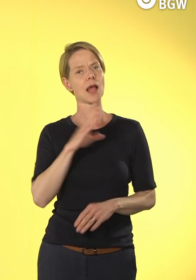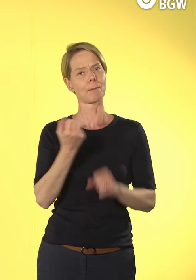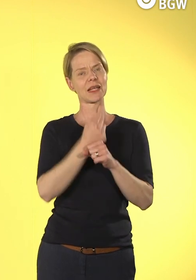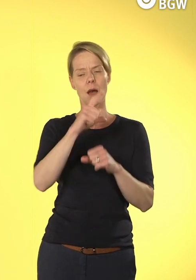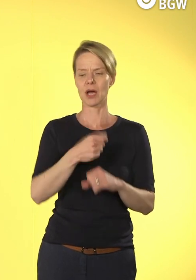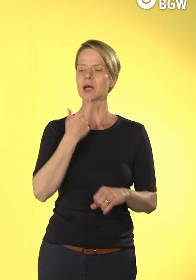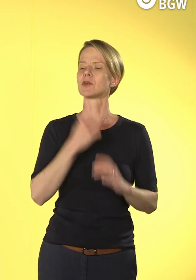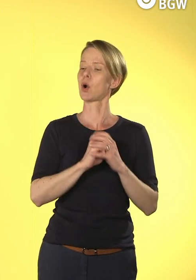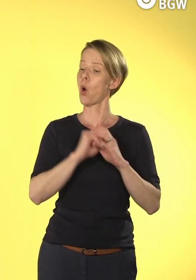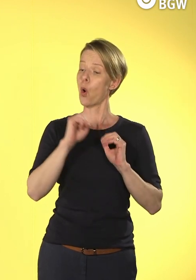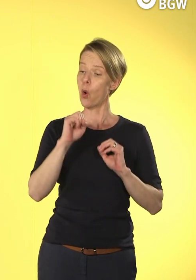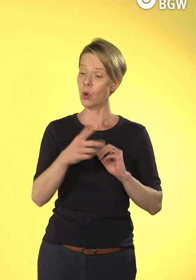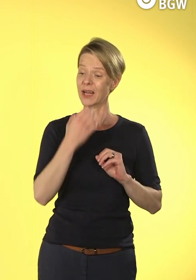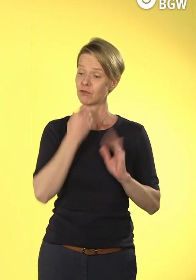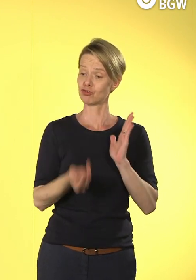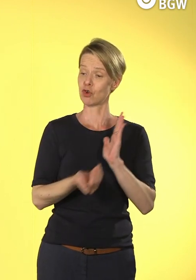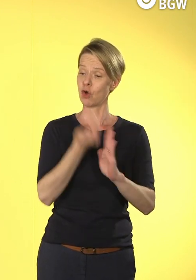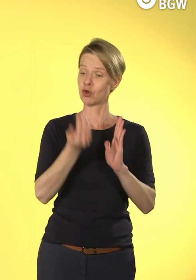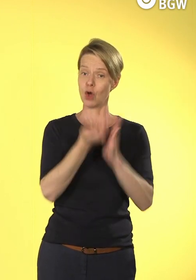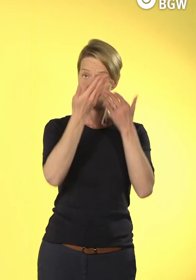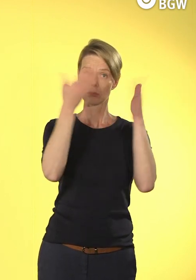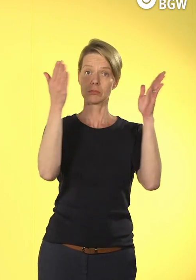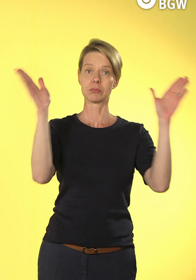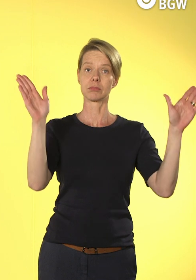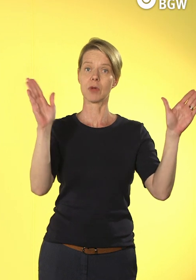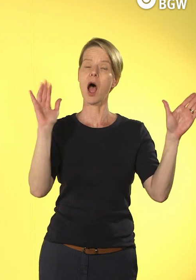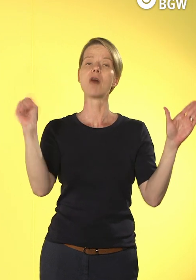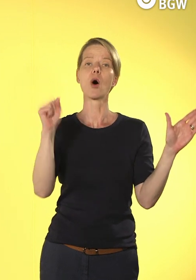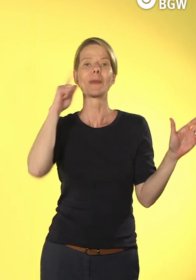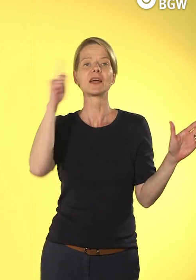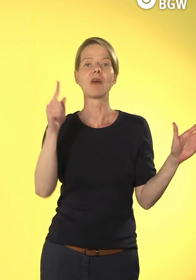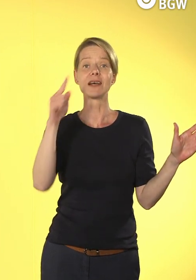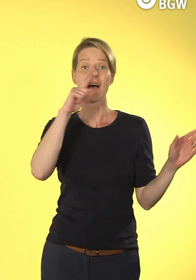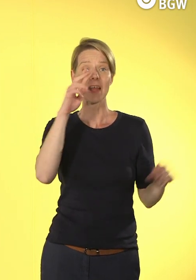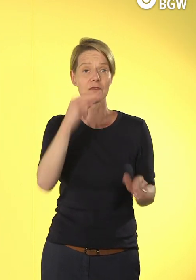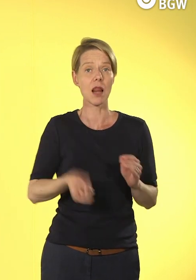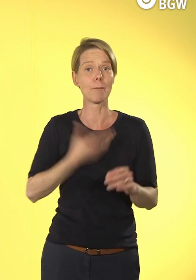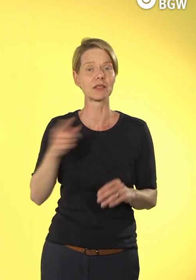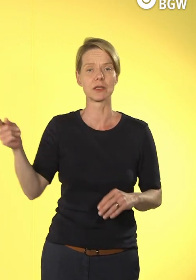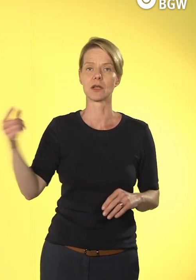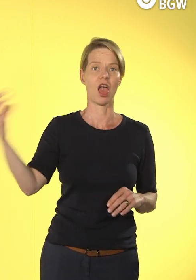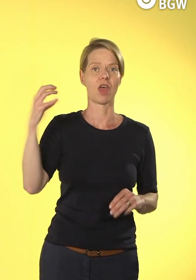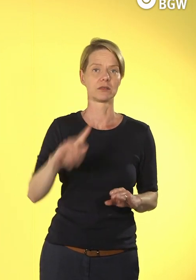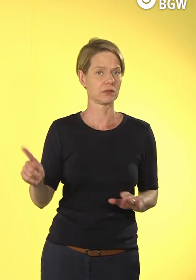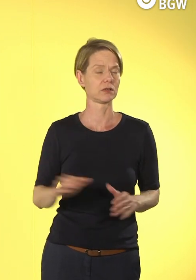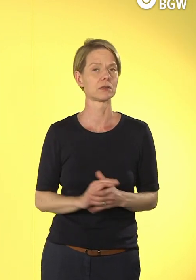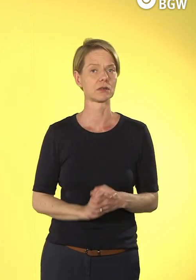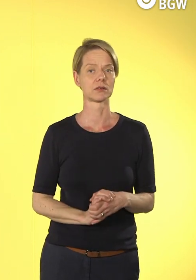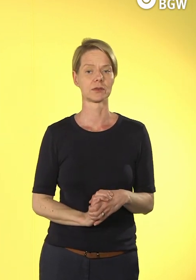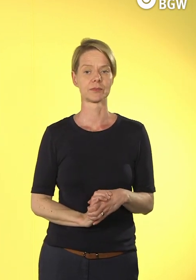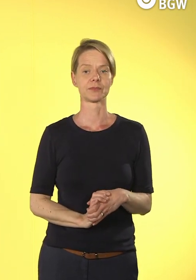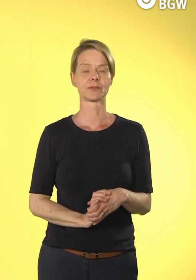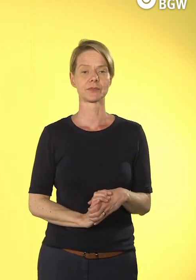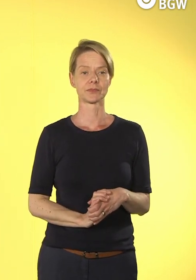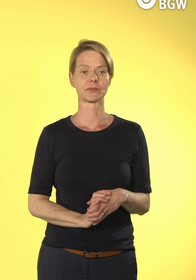Und wenn mal was passiert, ist es auch okay. Ich schlage vor, Martin, dass wir zu dieser Fazit, zu der Fazitfolie